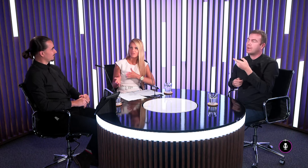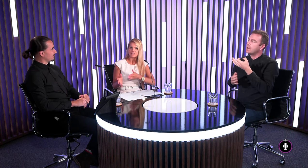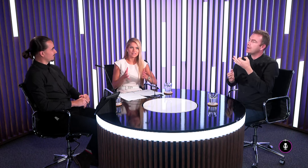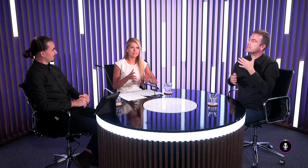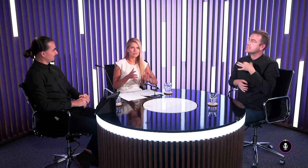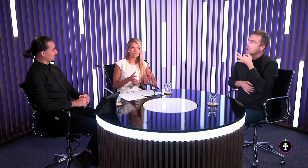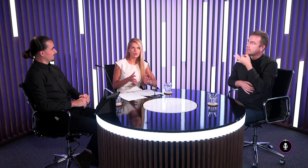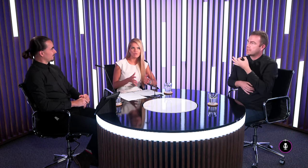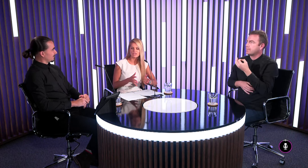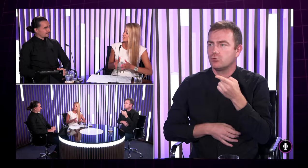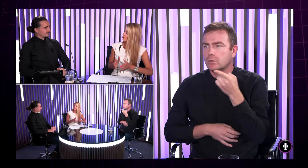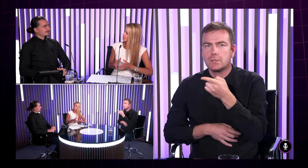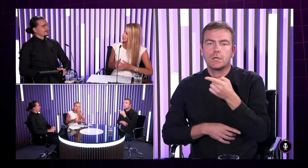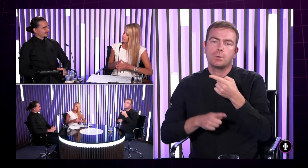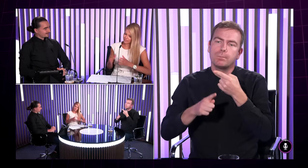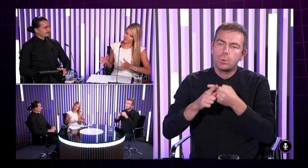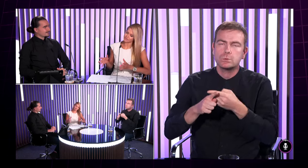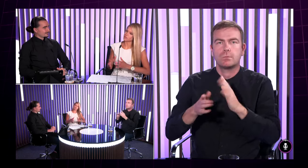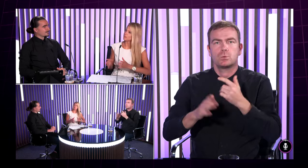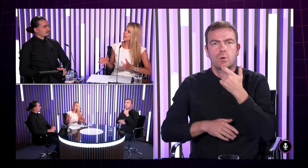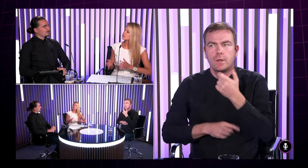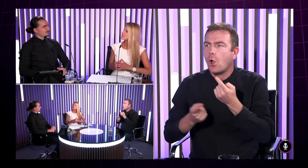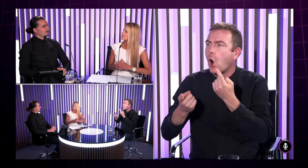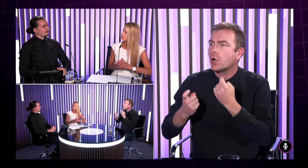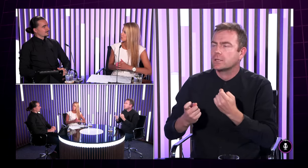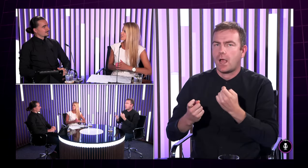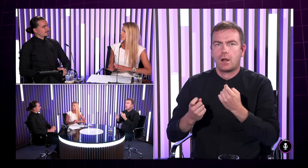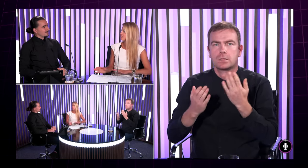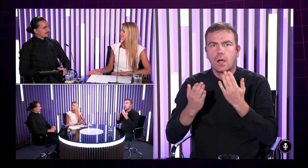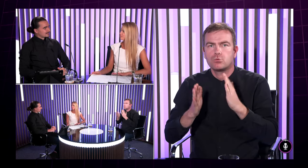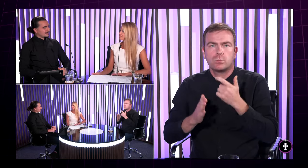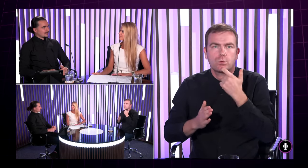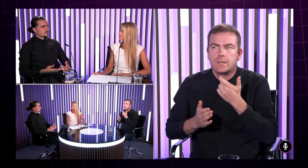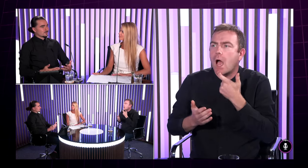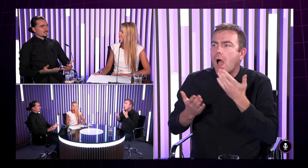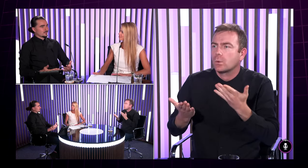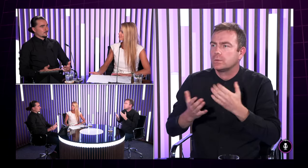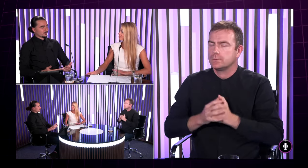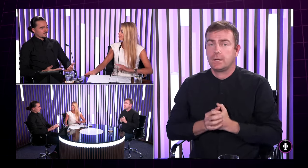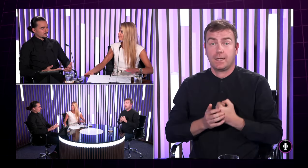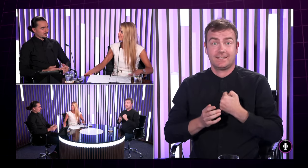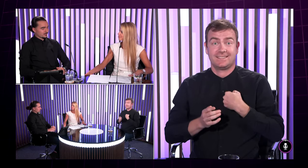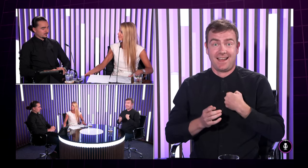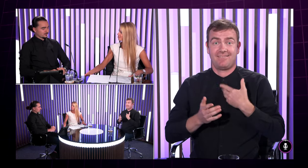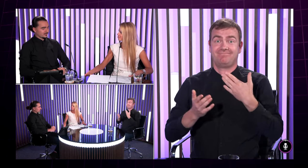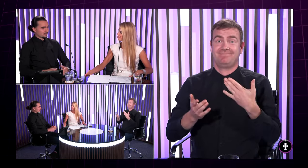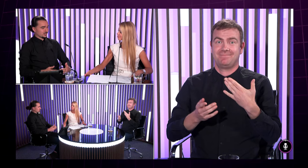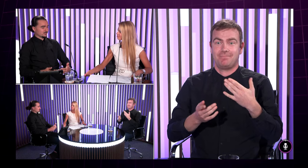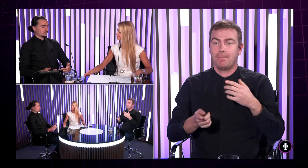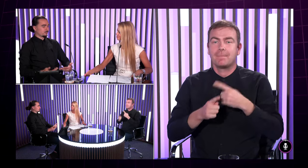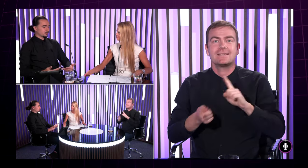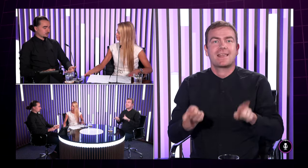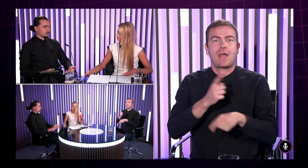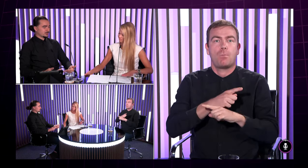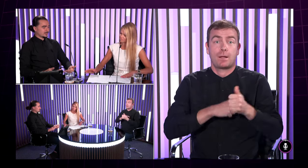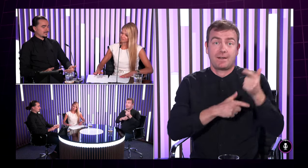posunkov jazyk sluchovo znevýhodnení ľudia aký je ten váš príbeh ako ste sa k tomu dostali Jasné tak ja som presne opakom teda vášho prvého hostia tým že